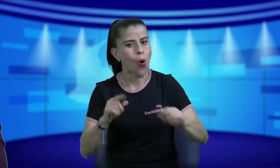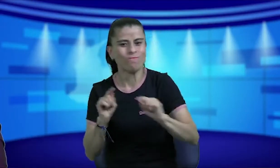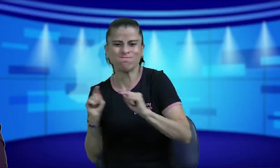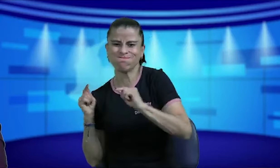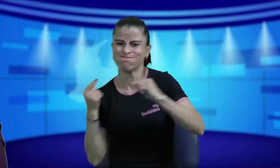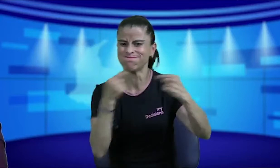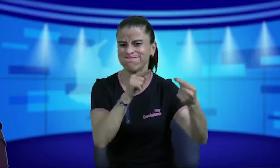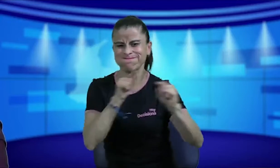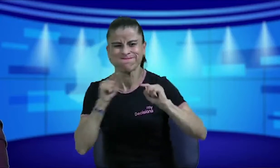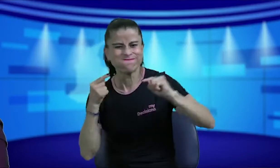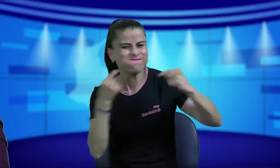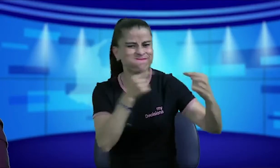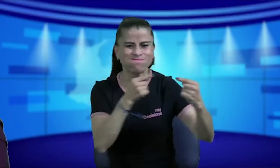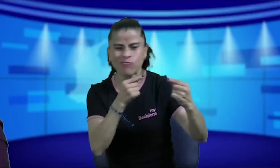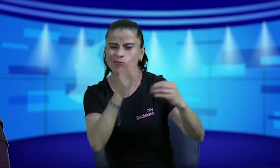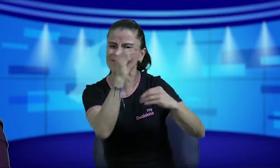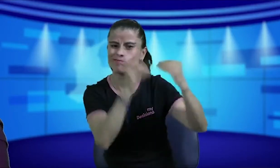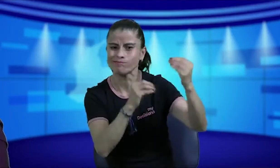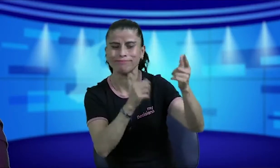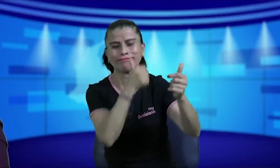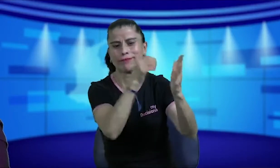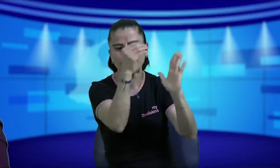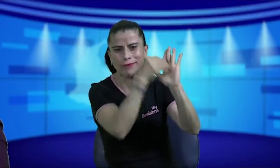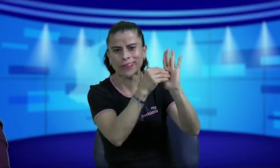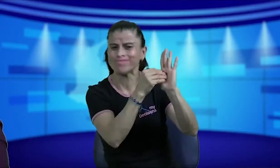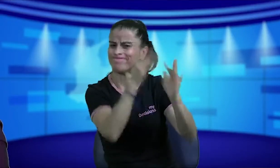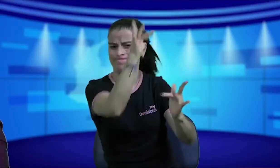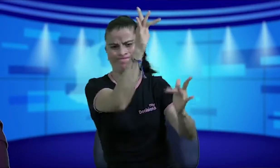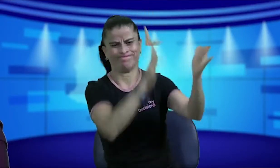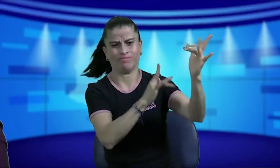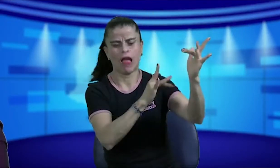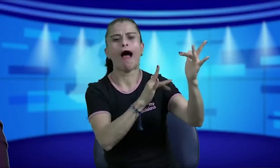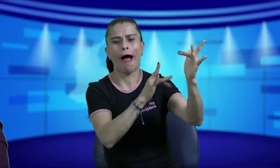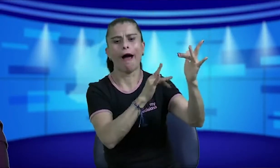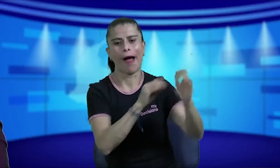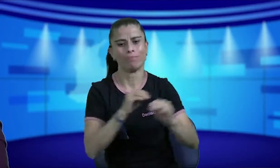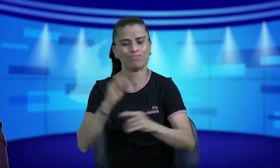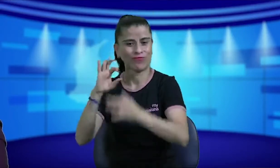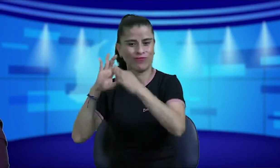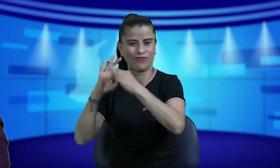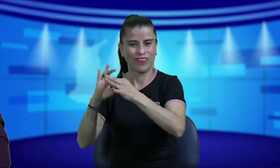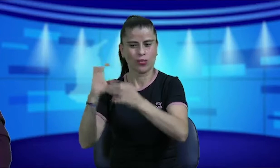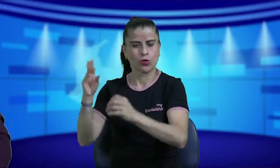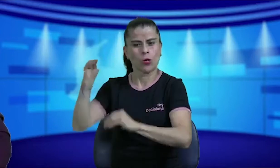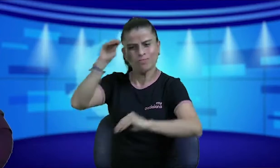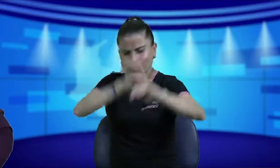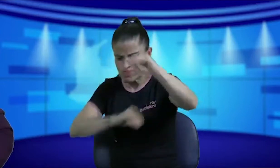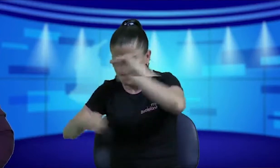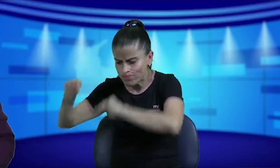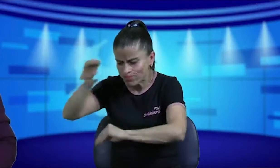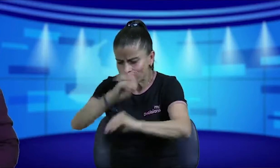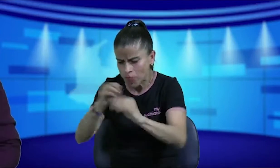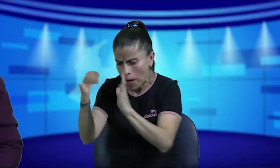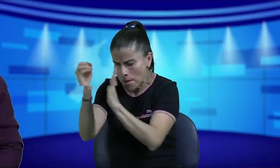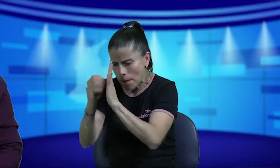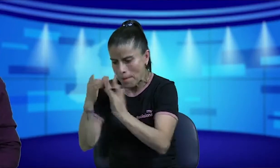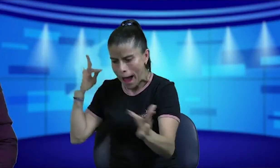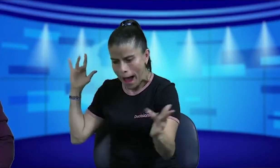auditiva entonces se llegó se estaban en este debate y pues se pensó se vio que no era lo adecuado Penascol